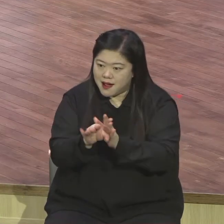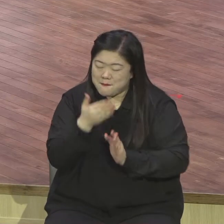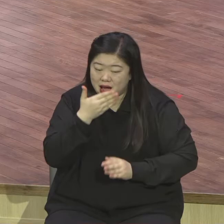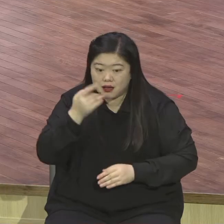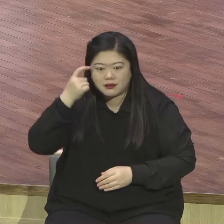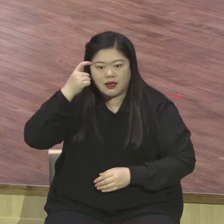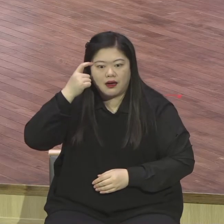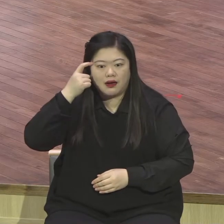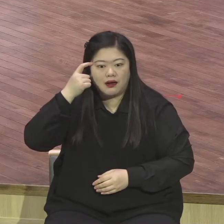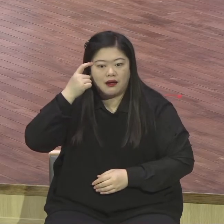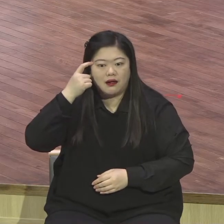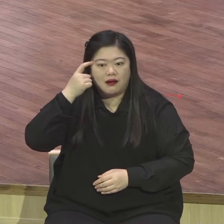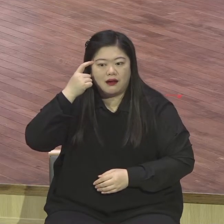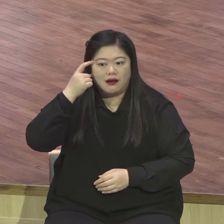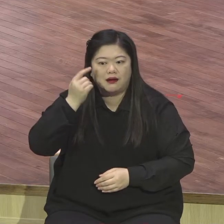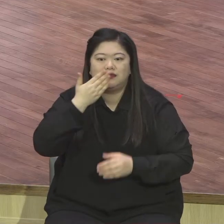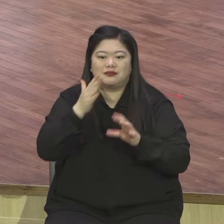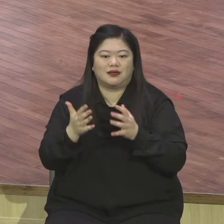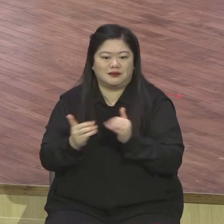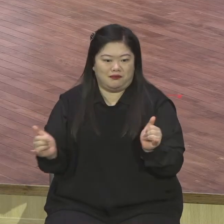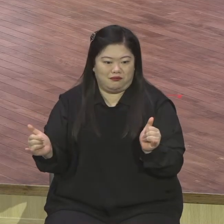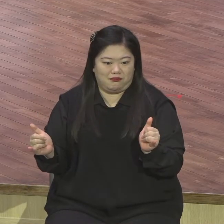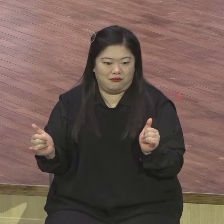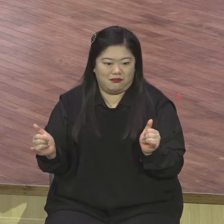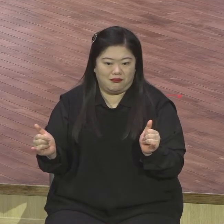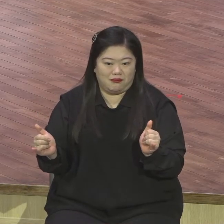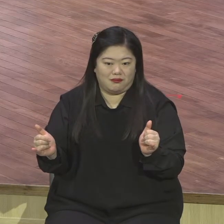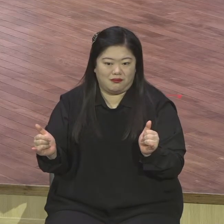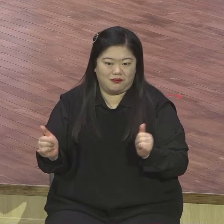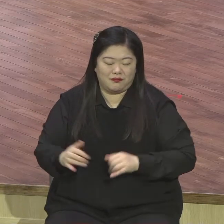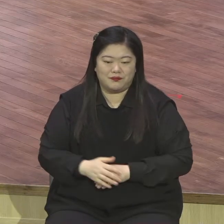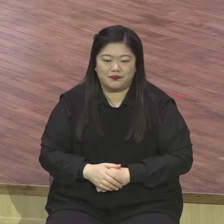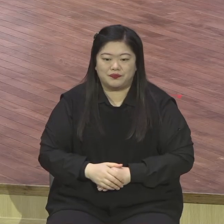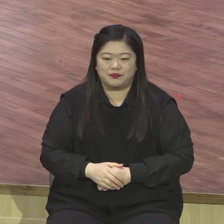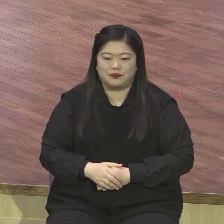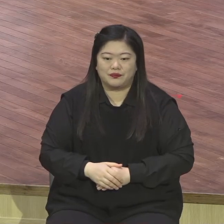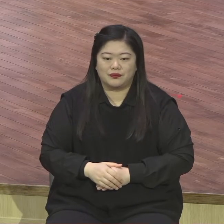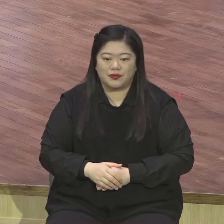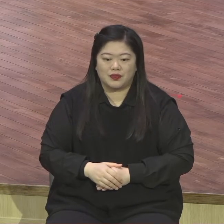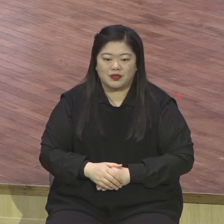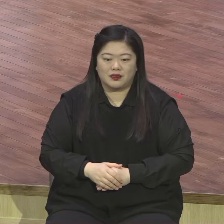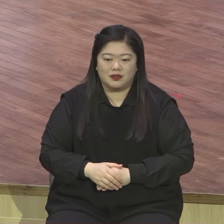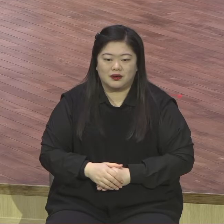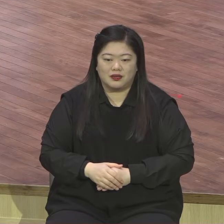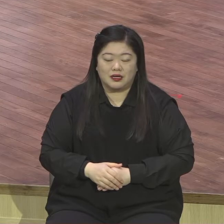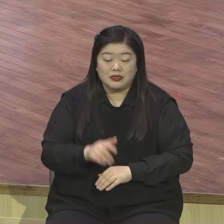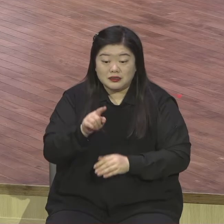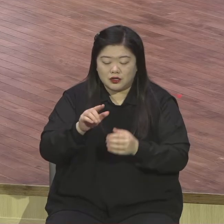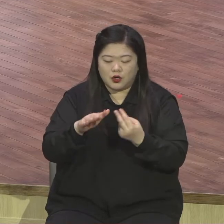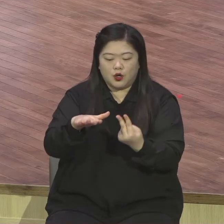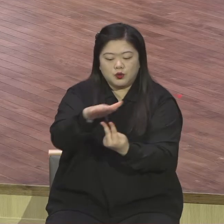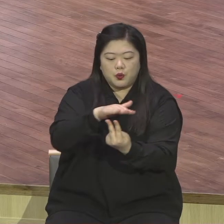이렇게 이렇게 일어나니까 요한복음 6장에 보면 사람들이 예수님을 향해